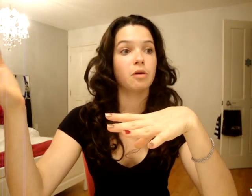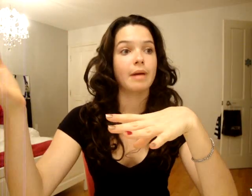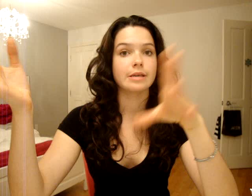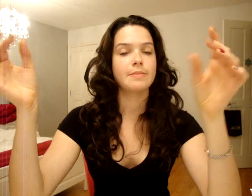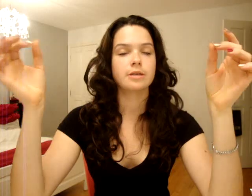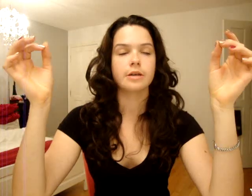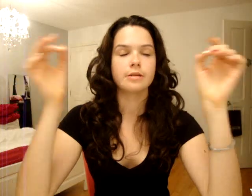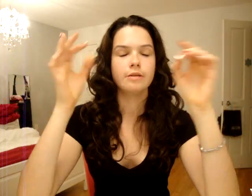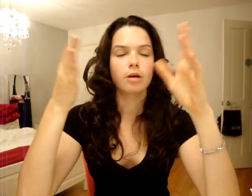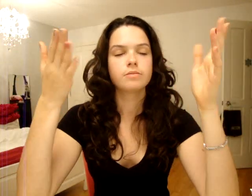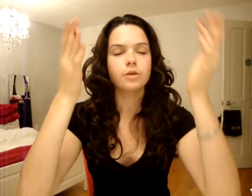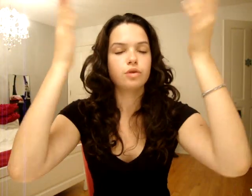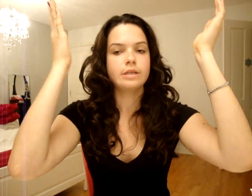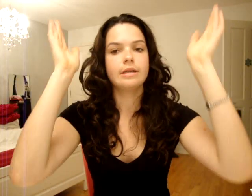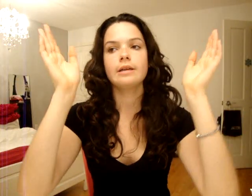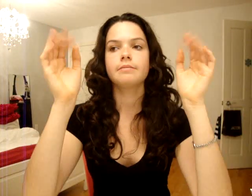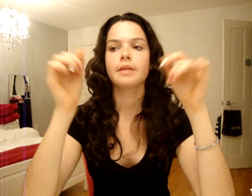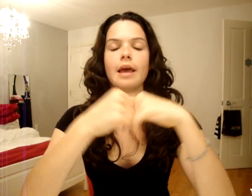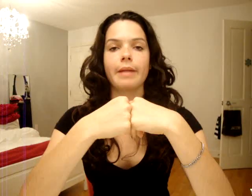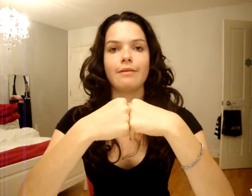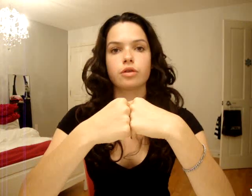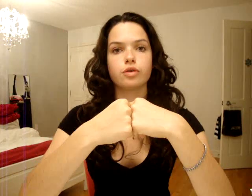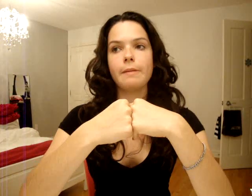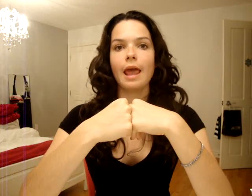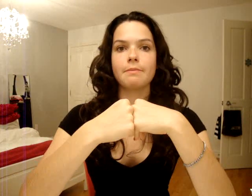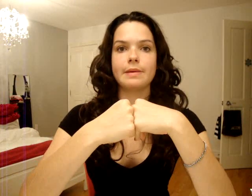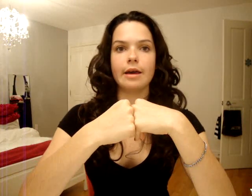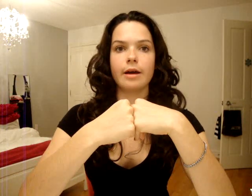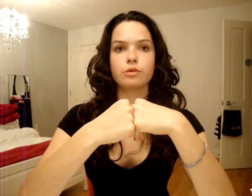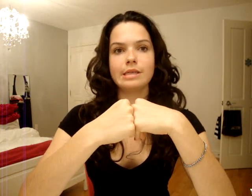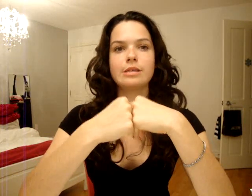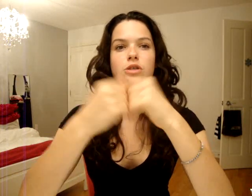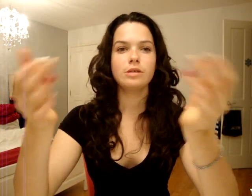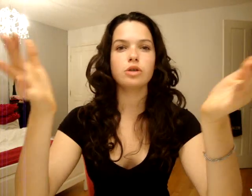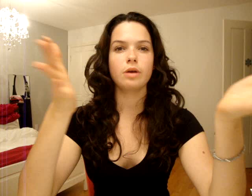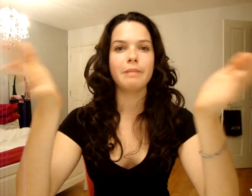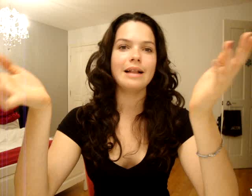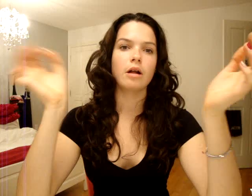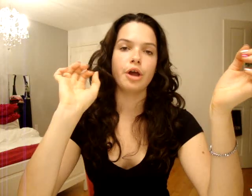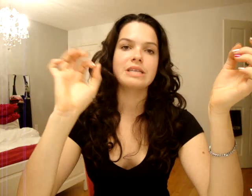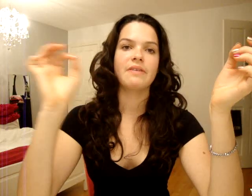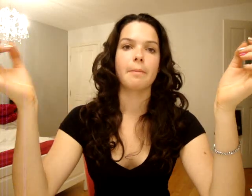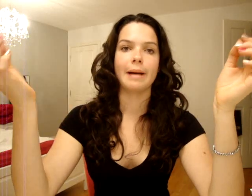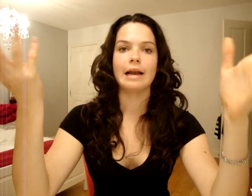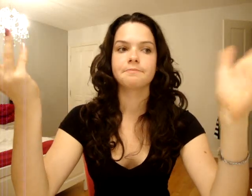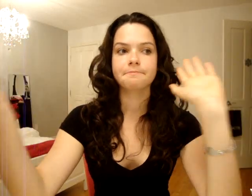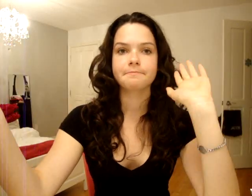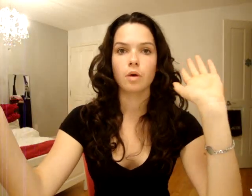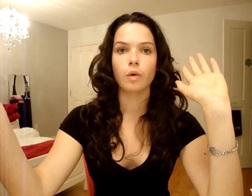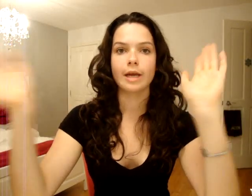ton masque. OK, parce qu'ils vont te suicider. Mais ils vont te tuer. Puis aussi, si tu reçois une balle dans l'œil, ça fait comme mal. OK.